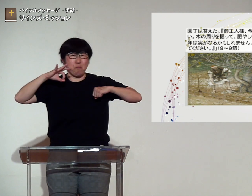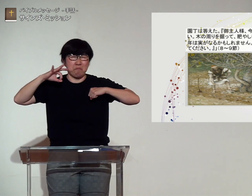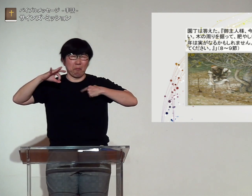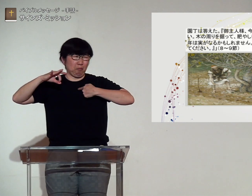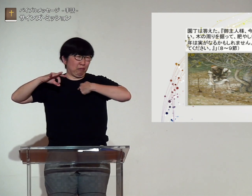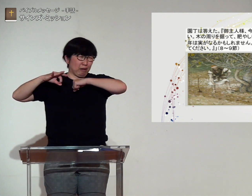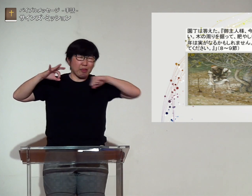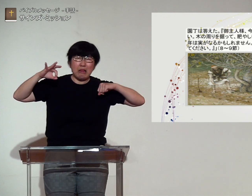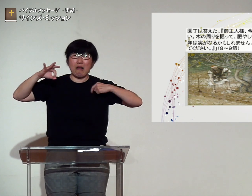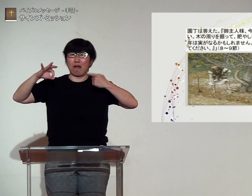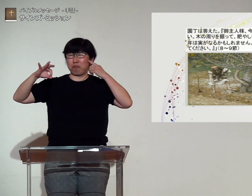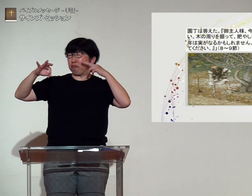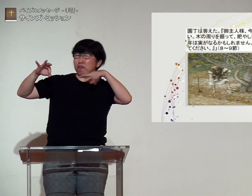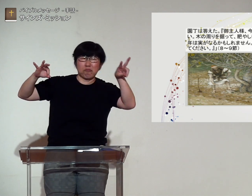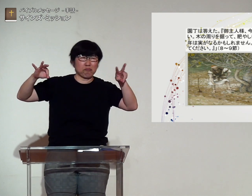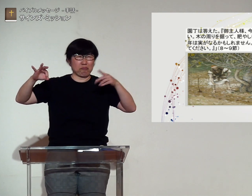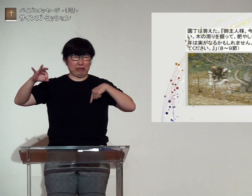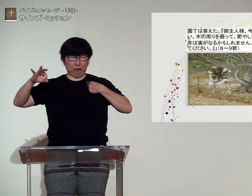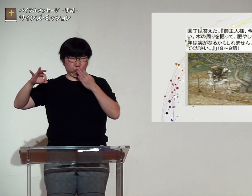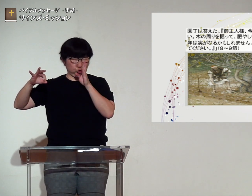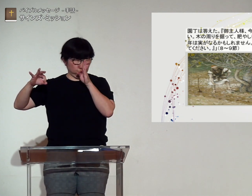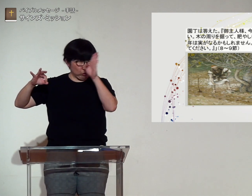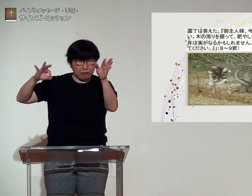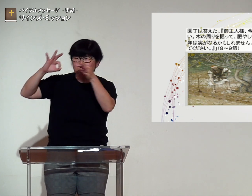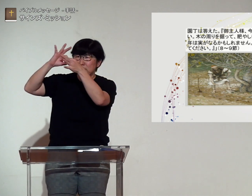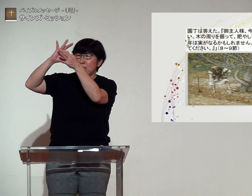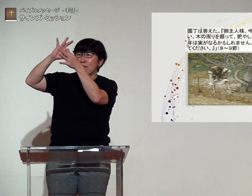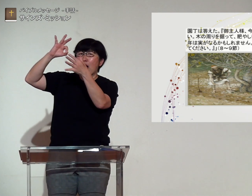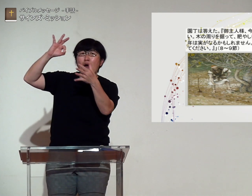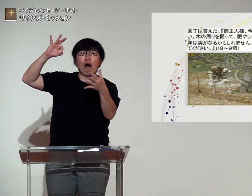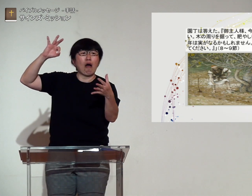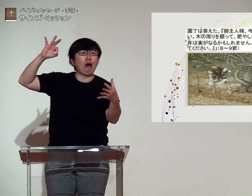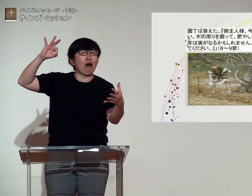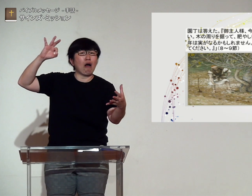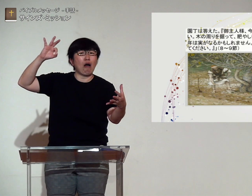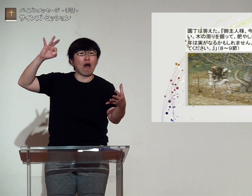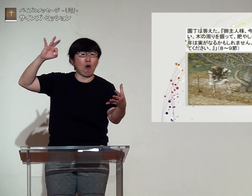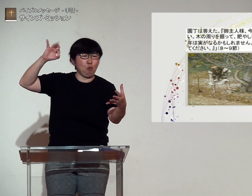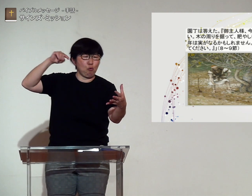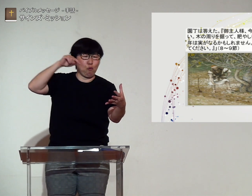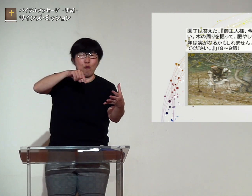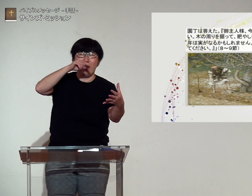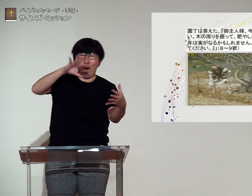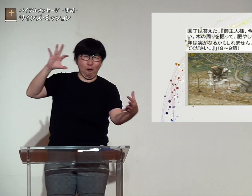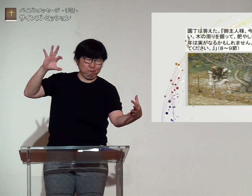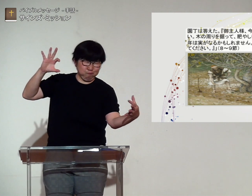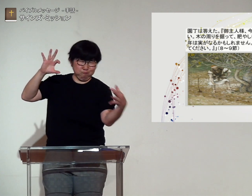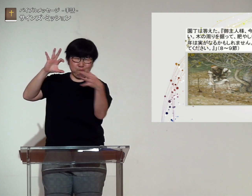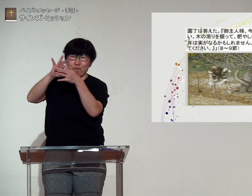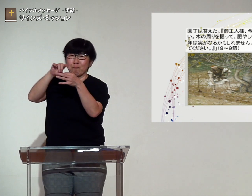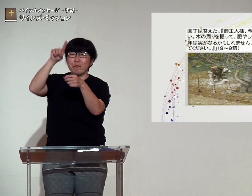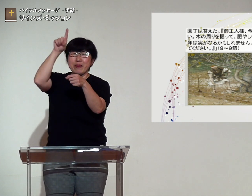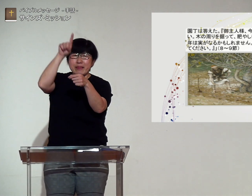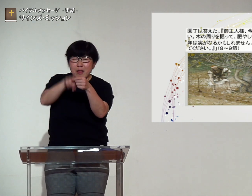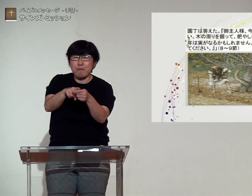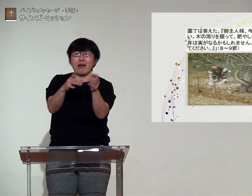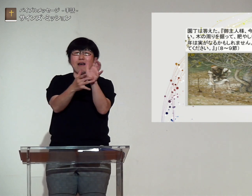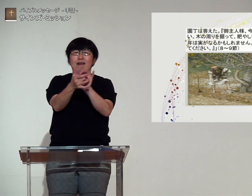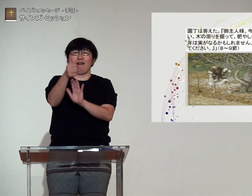が反抗して無視して自分の道を行こうと離れてしまうのですでもそれをもう一